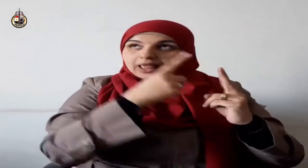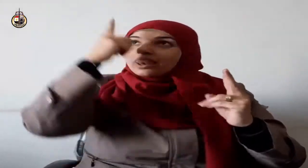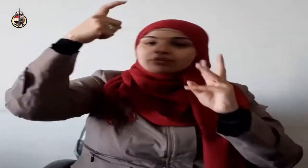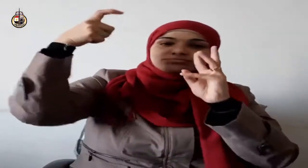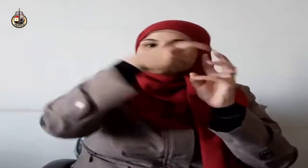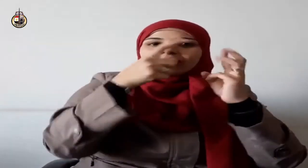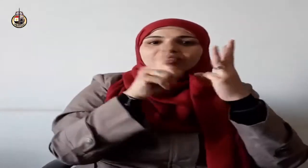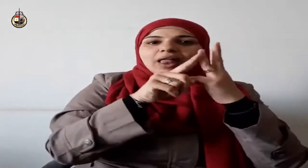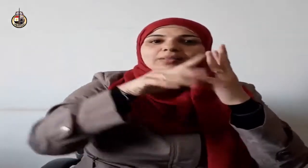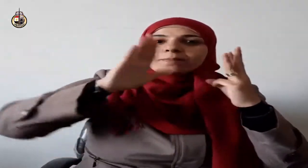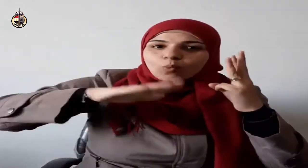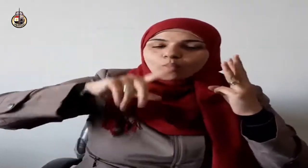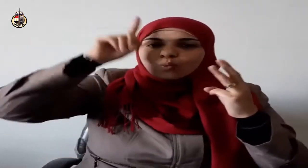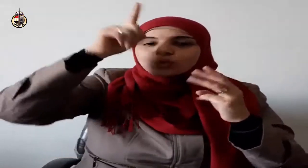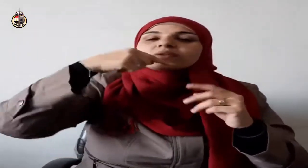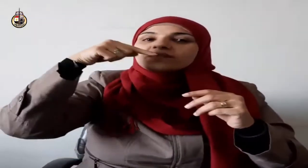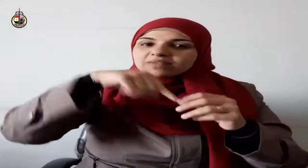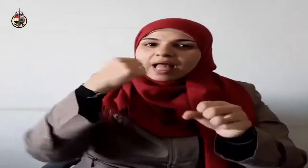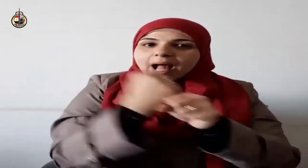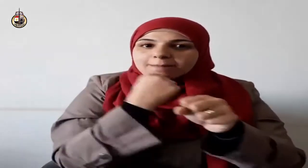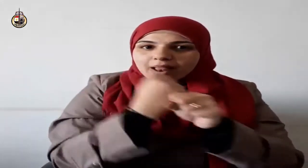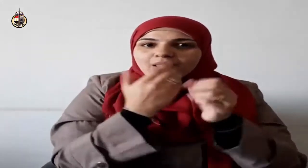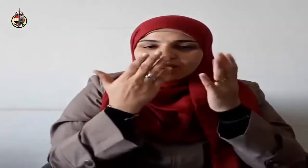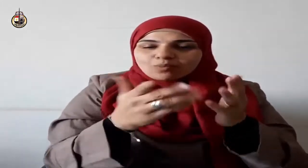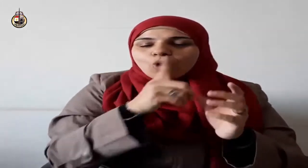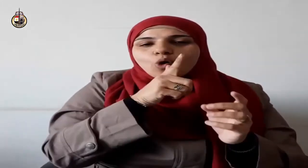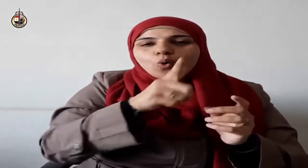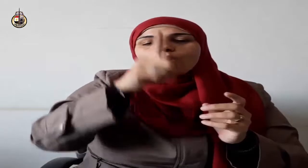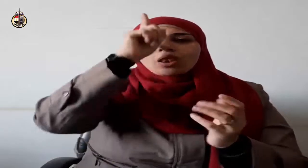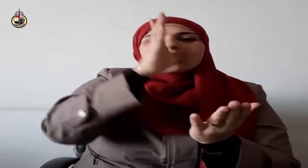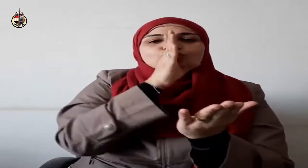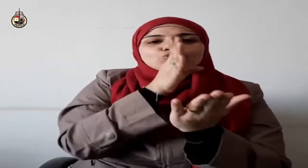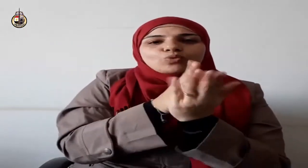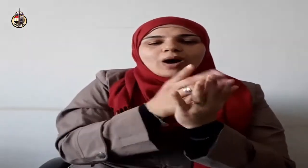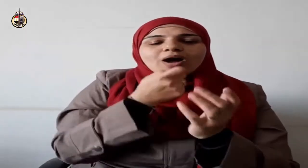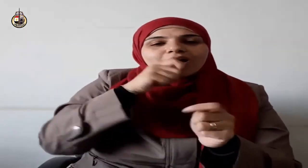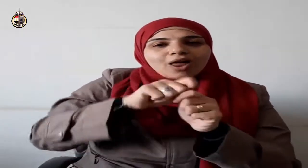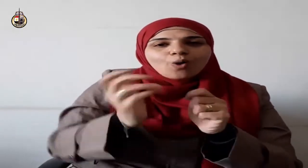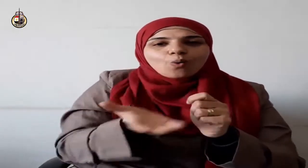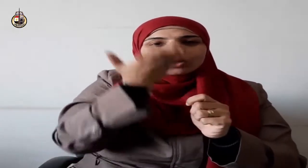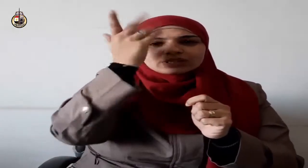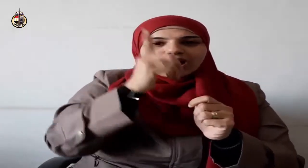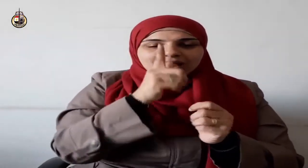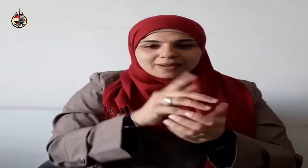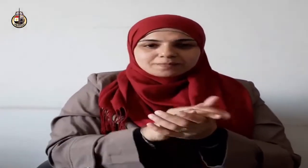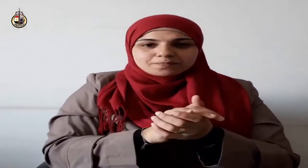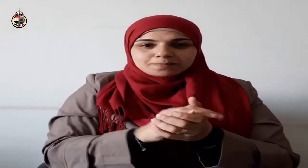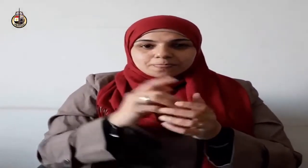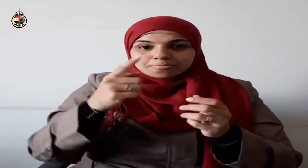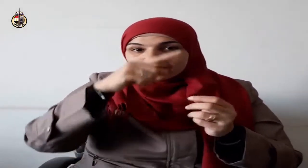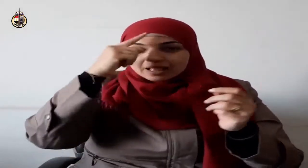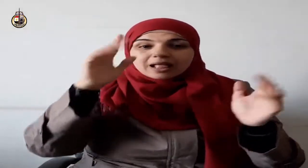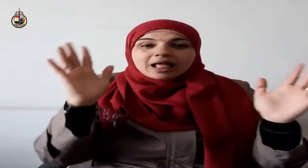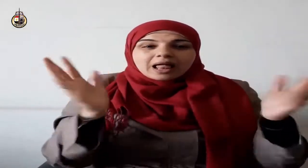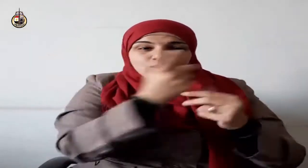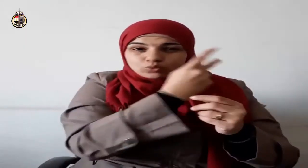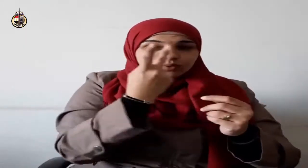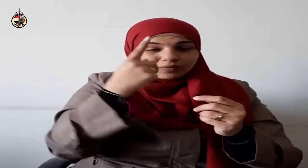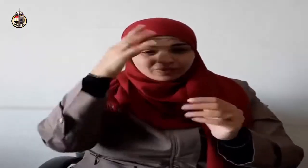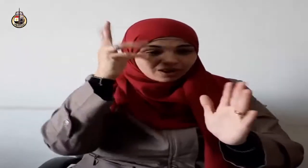يقول سيدنا أبو بكر رضي الله عنه كنت مع النبي صلى الله عليه وسلم في الغار